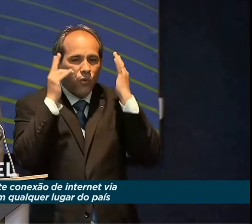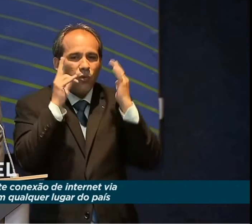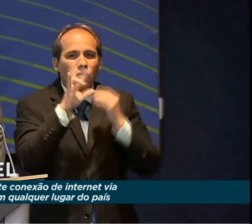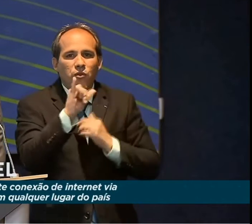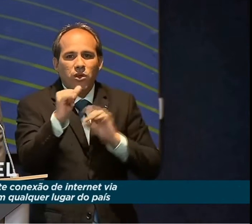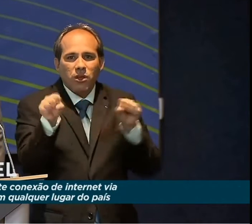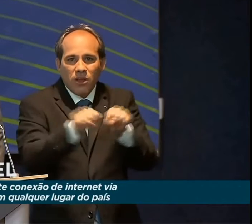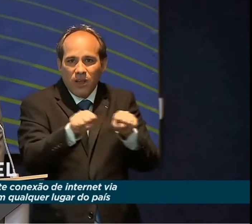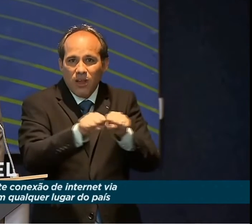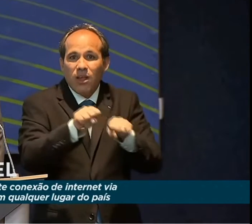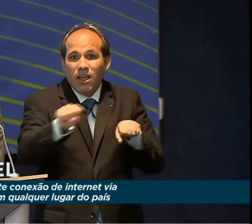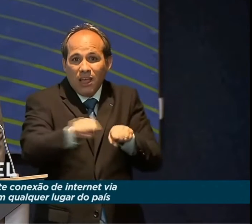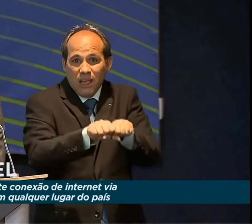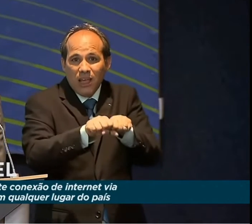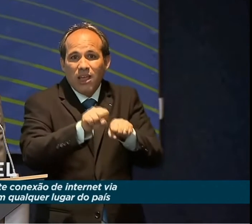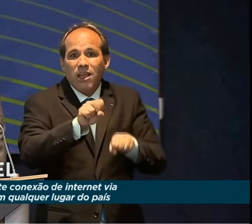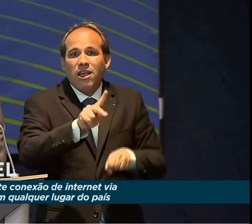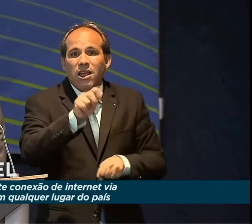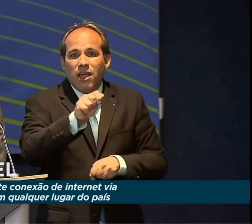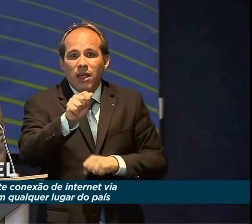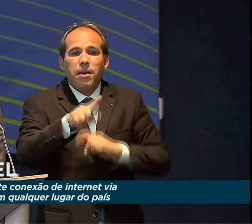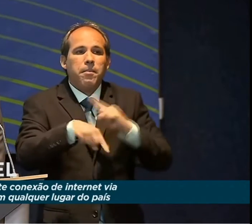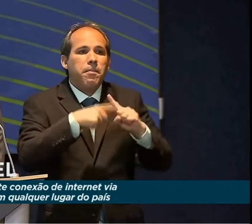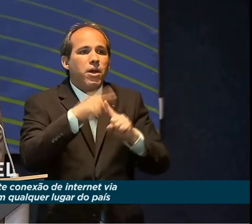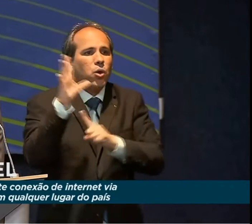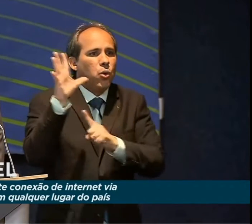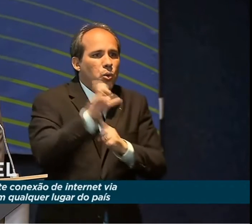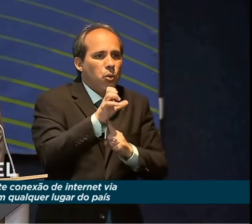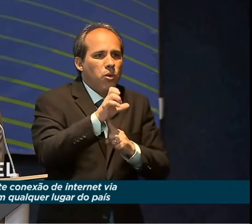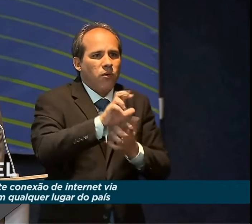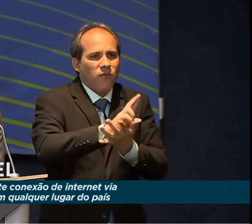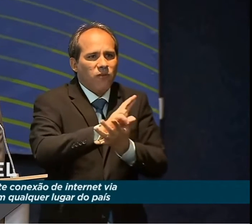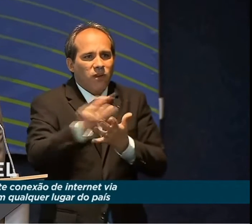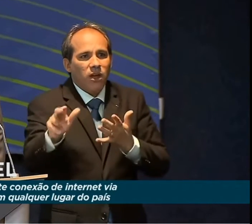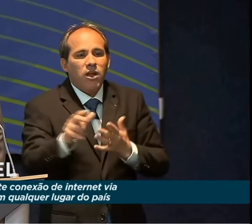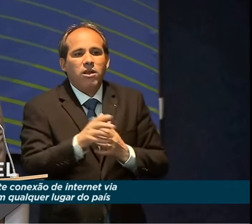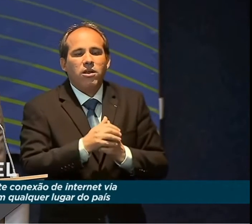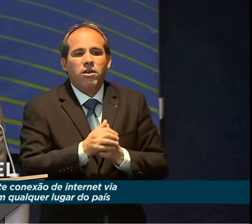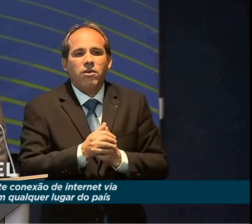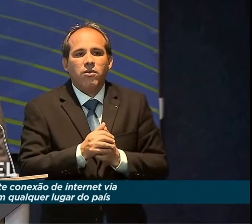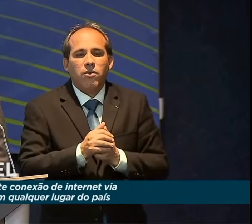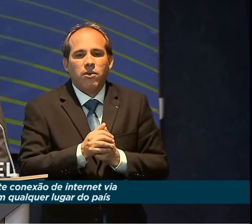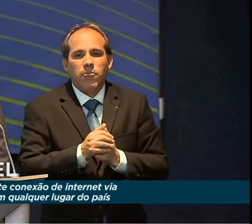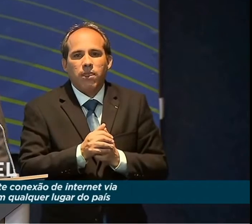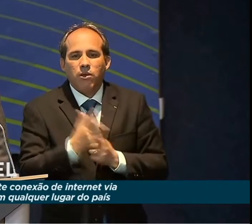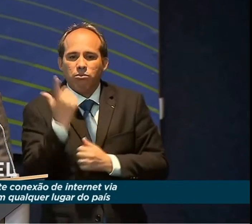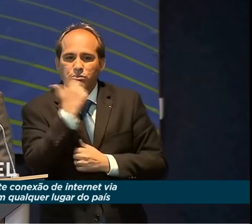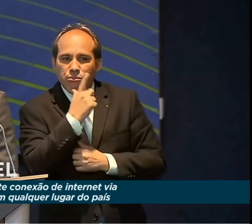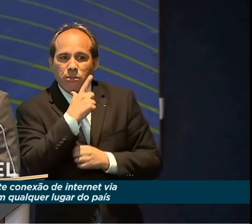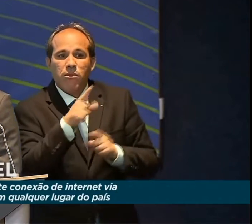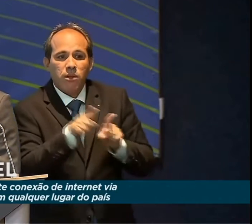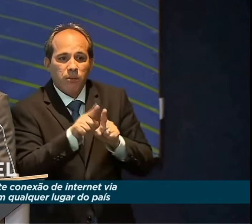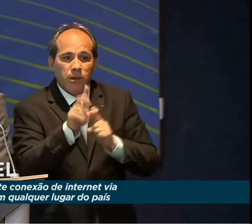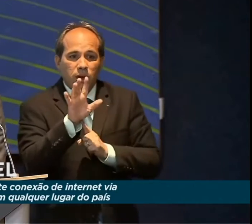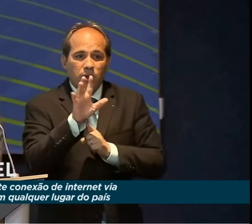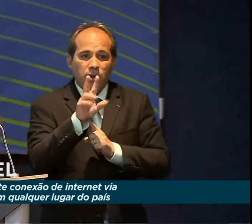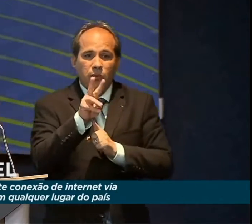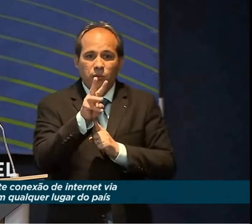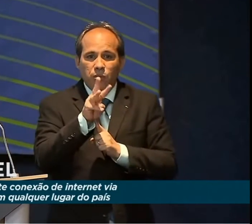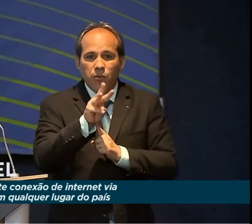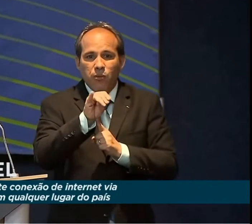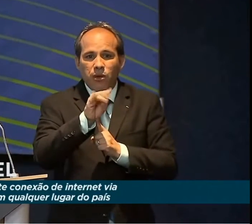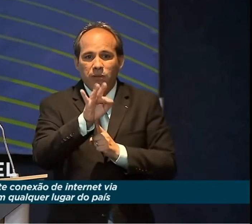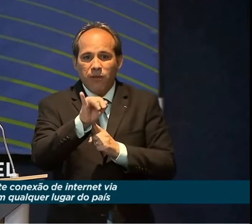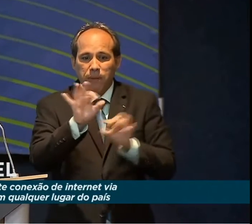de download de 20 megabits por segundo e upload de 2 megabits por segundo. Então já vem com Wi-Fi também pronto dentro